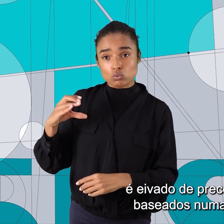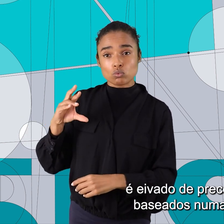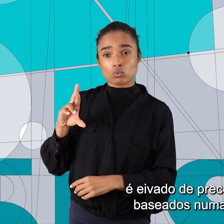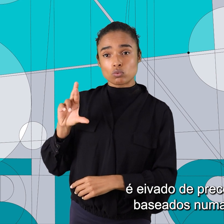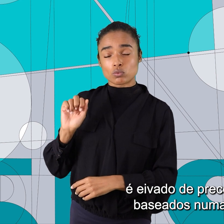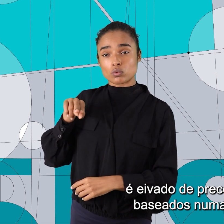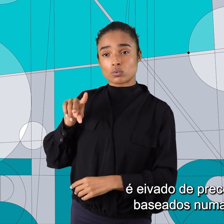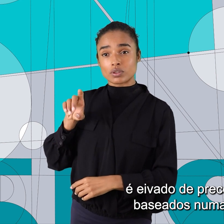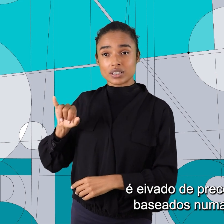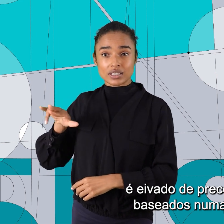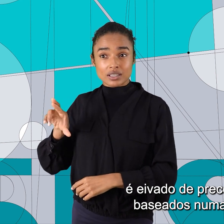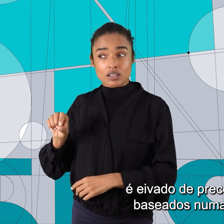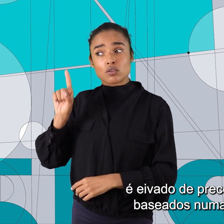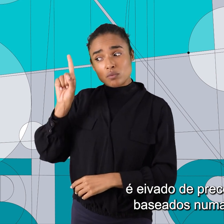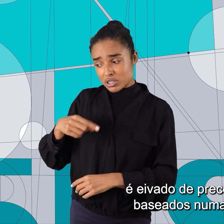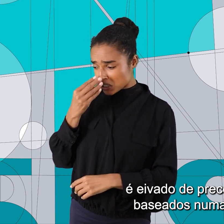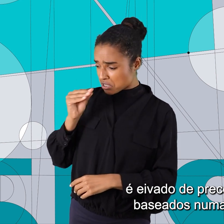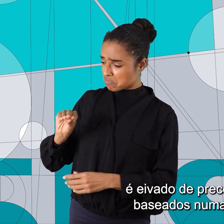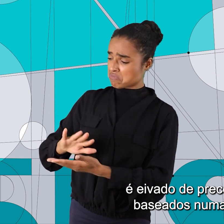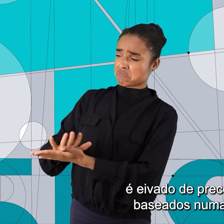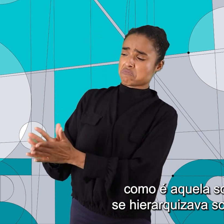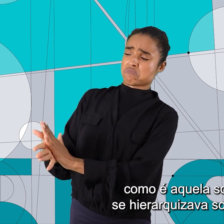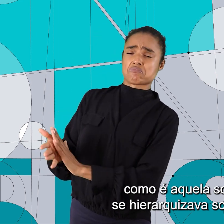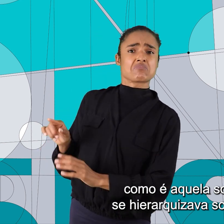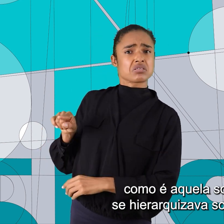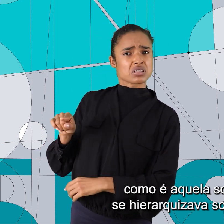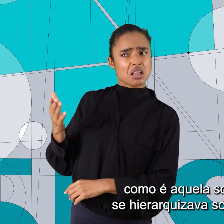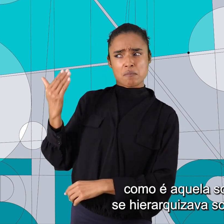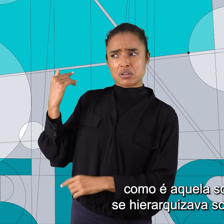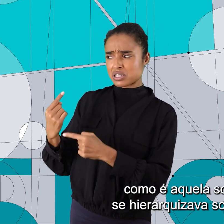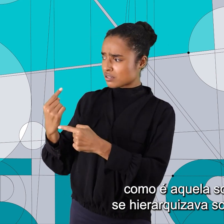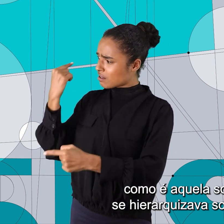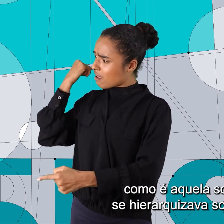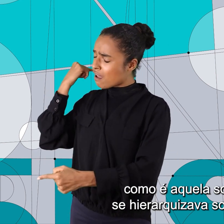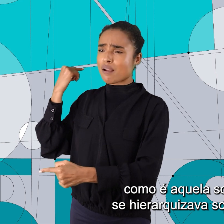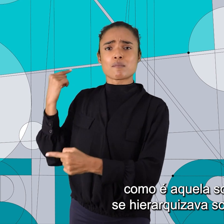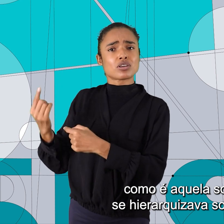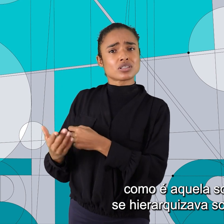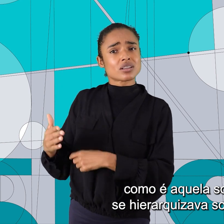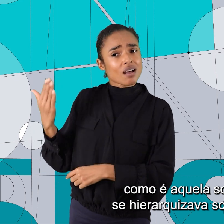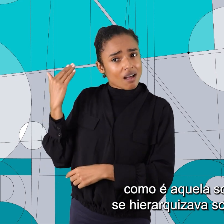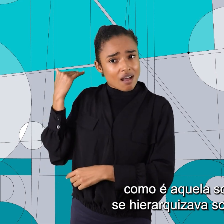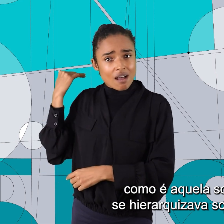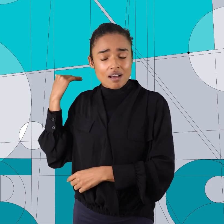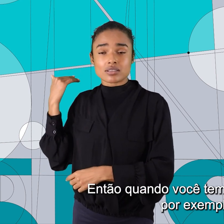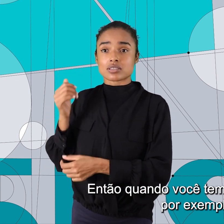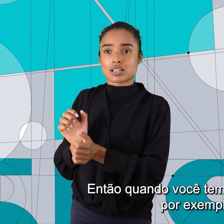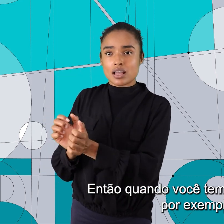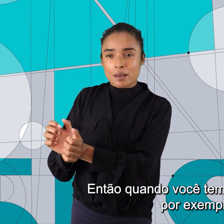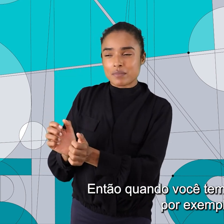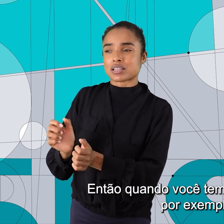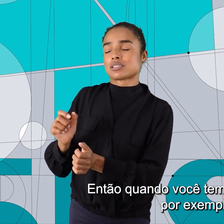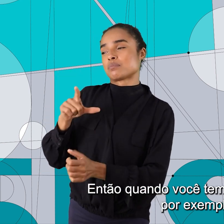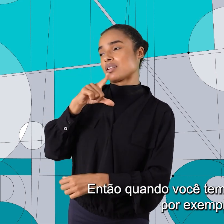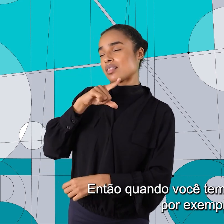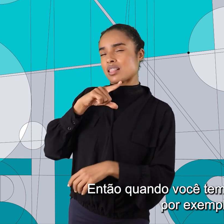evado de preconceitos baseado na forma como aquela sociedade se hierarquizava socialmente. Então, quando